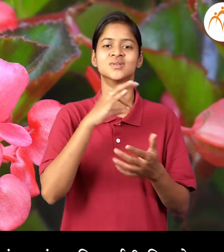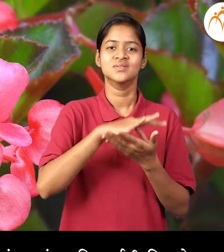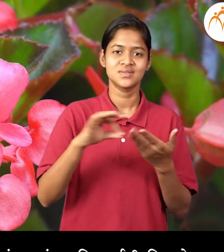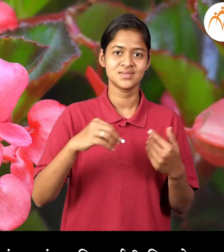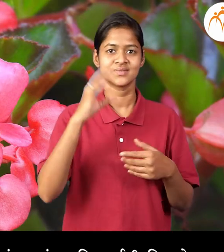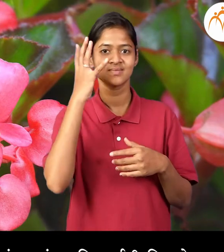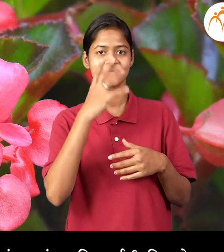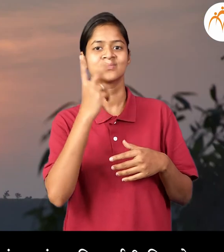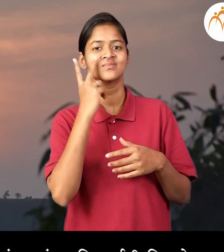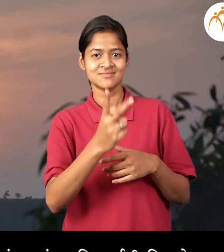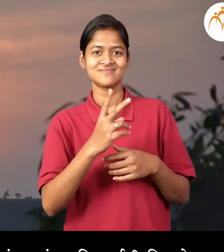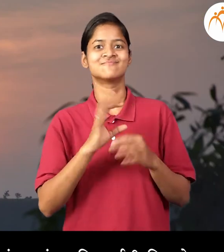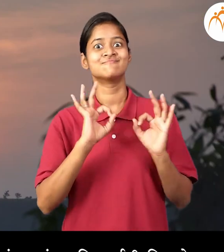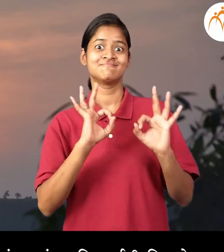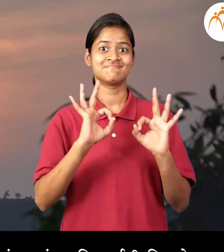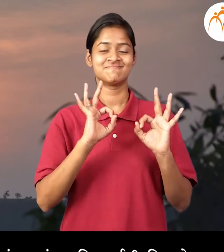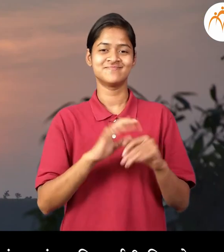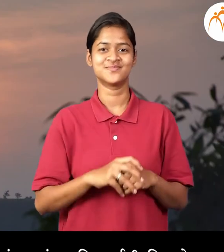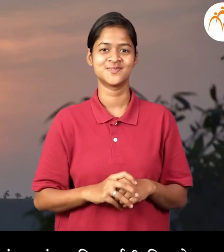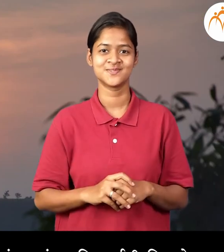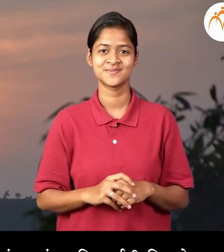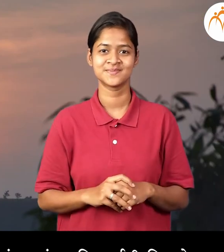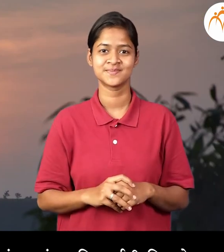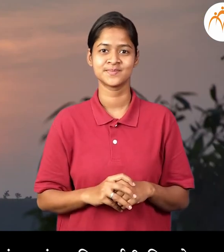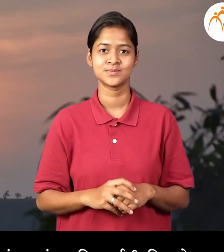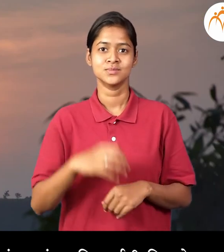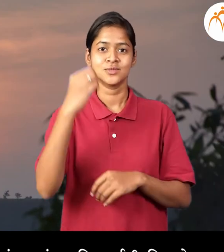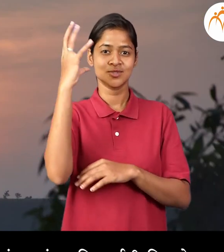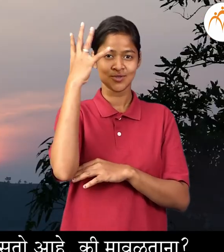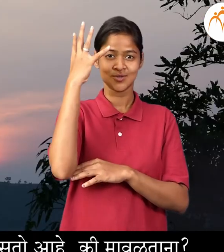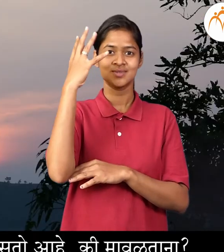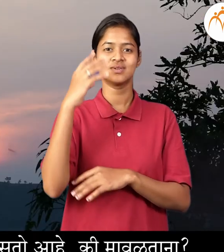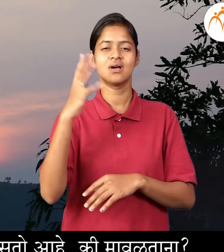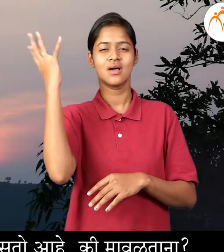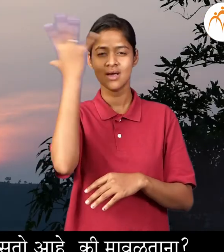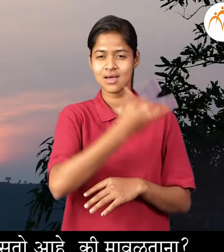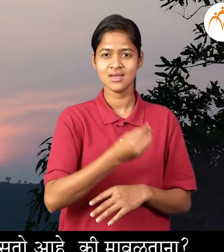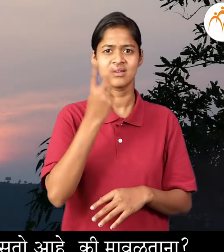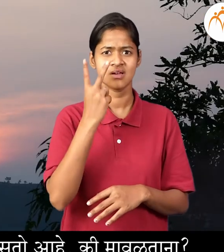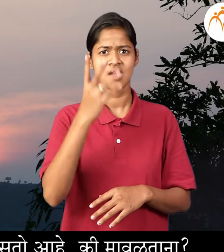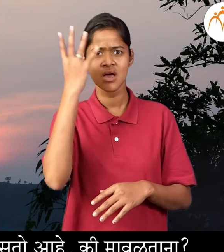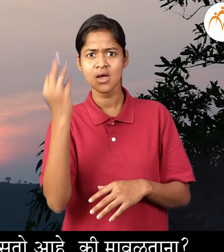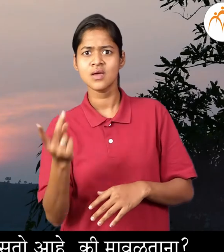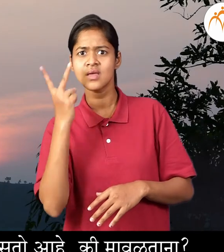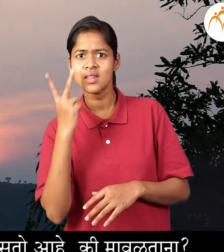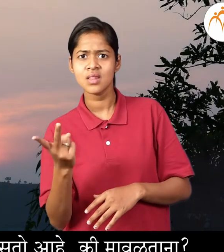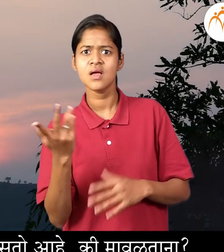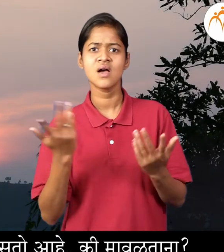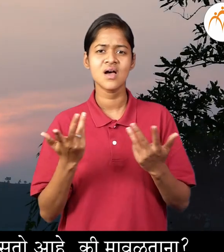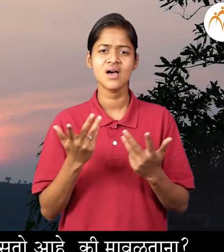खूप फुलः, पान आणी सूरिय ही दिशते है, अरे वा, सूरिय उगाउत दिशते है की मावल तना,